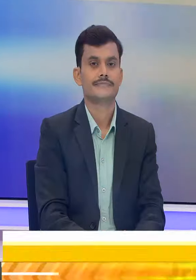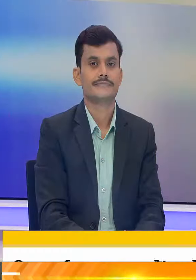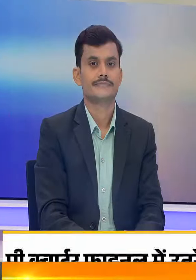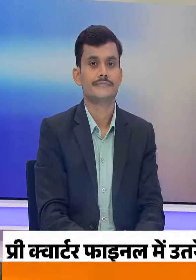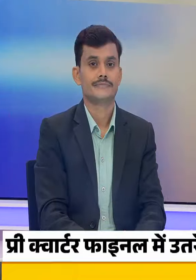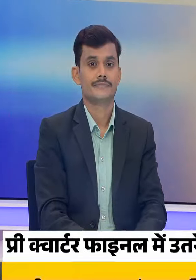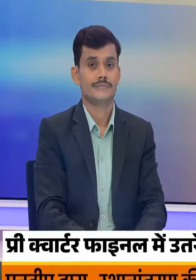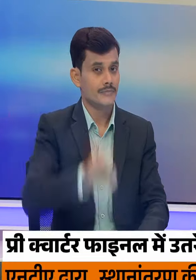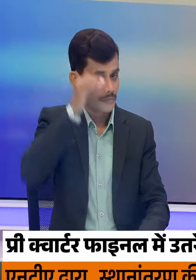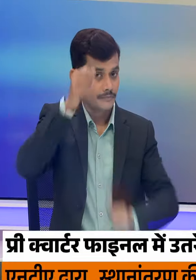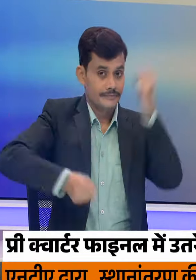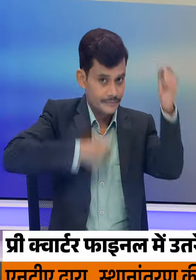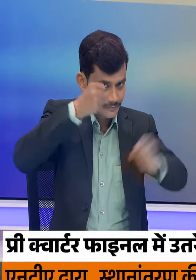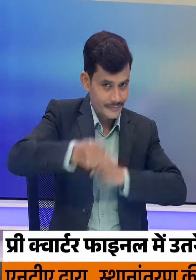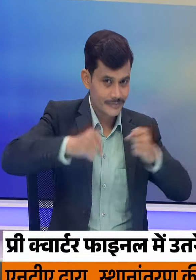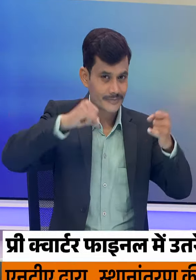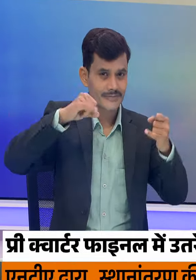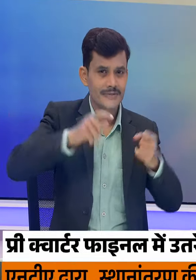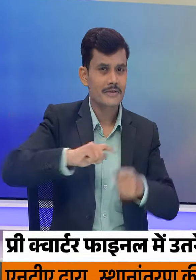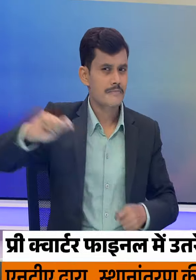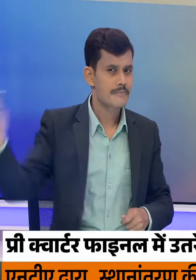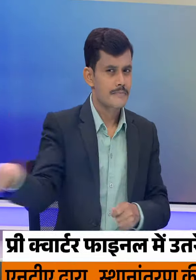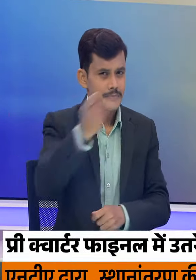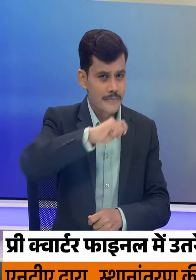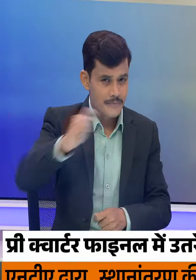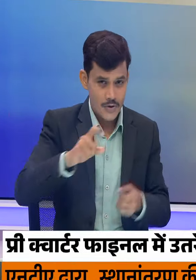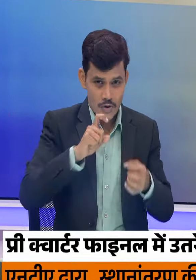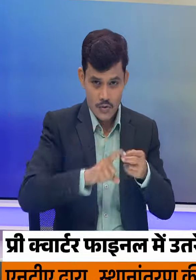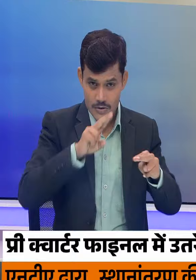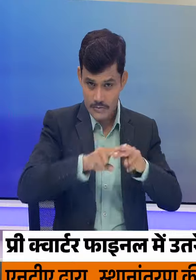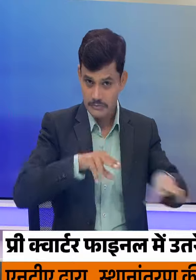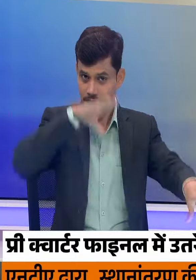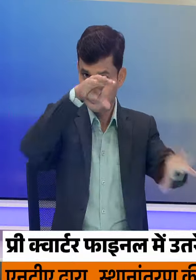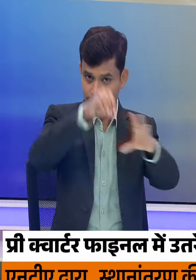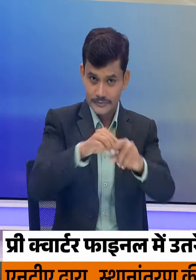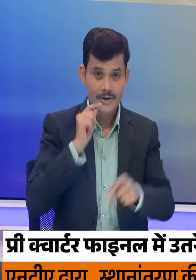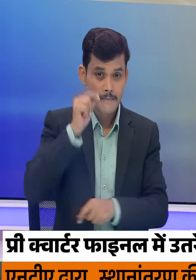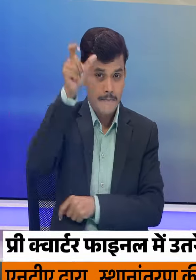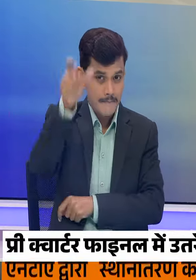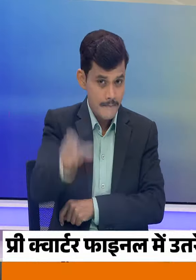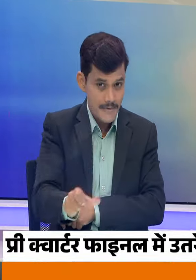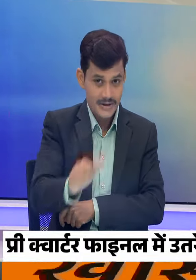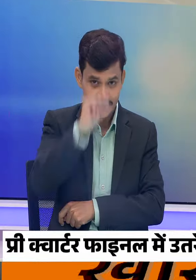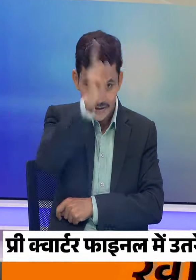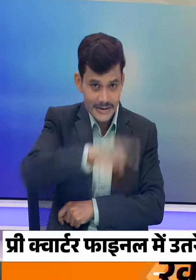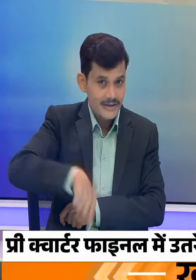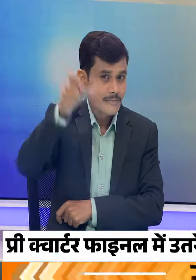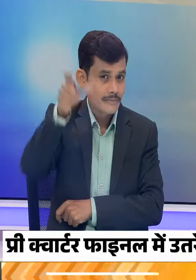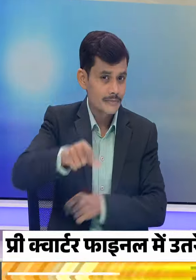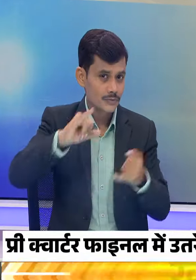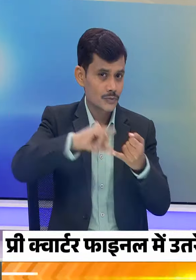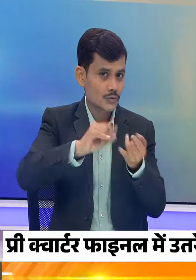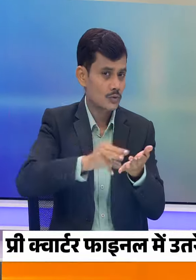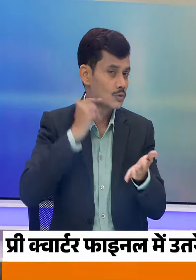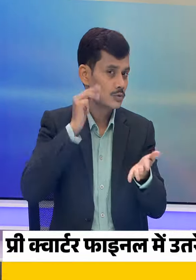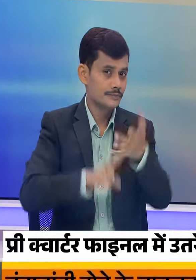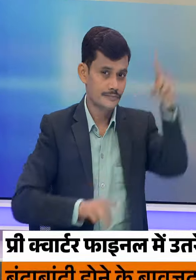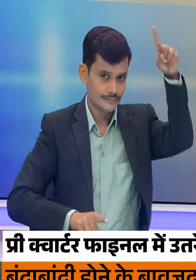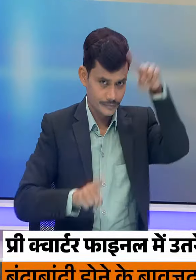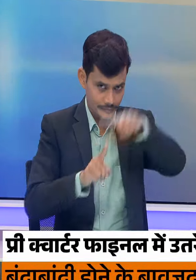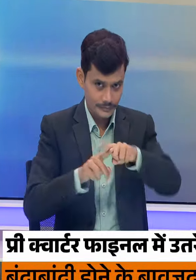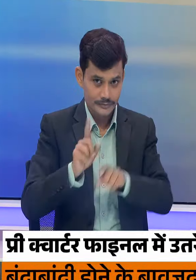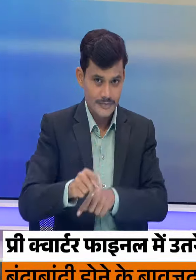और खेल के खबरों में स्विडेश ओपन के प्री क्वार्टर फाइनल में भारतिय टैनिस स्टार सुमित नागल उत्रहेंगे कोट पर